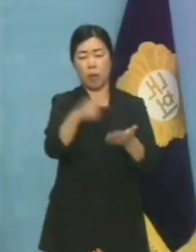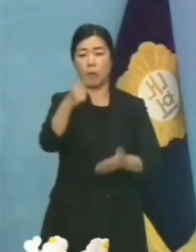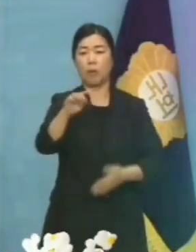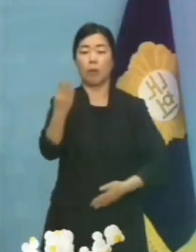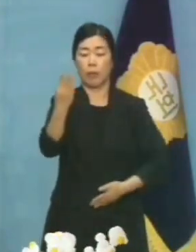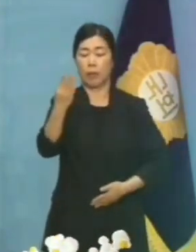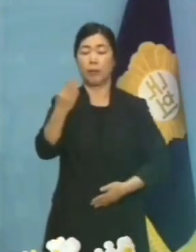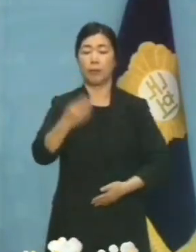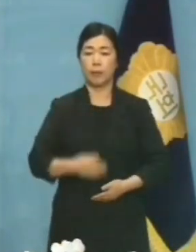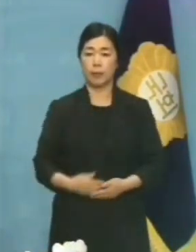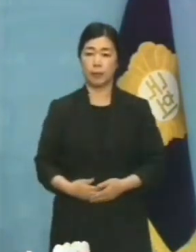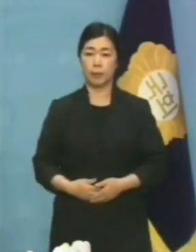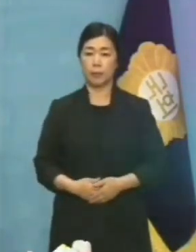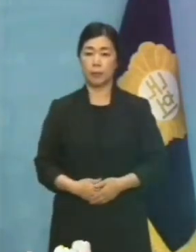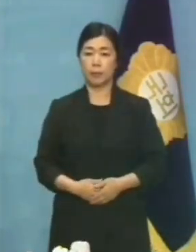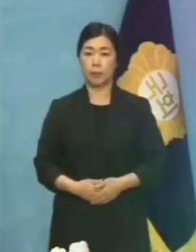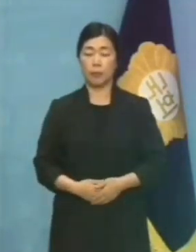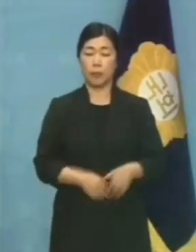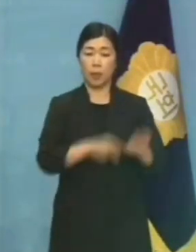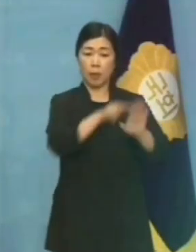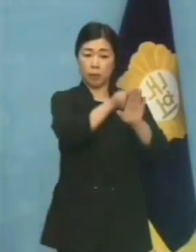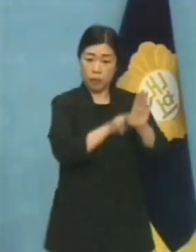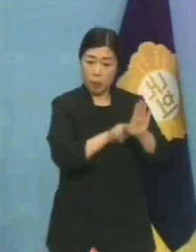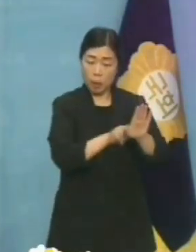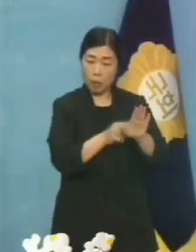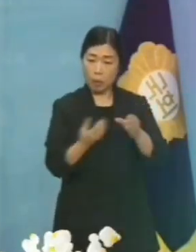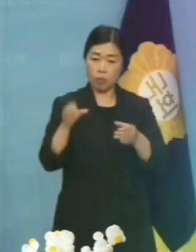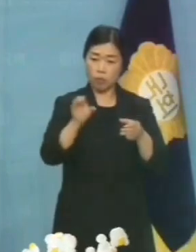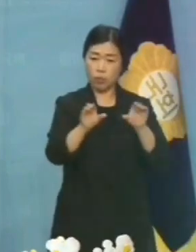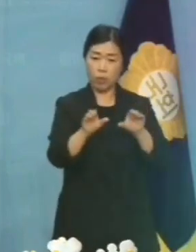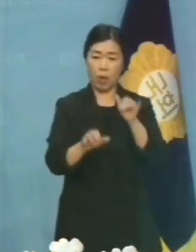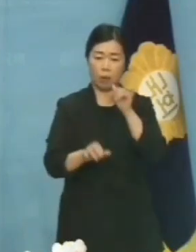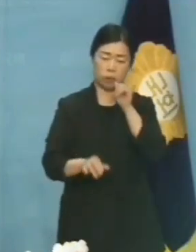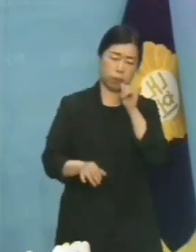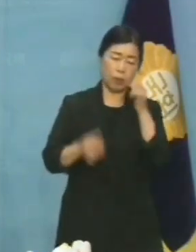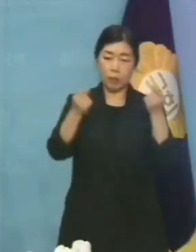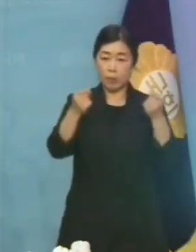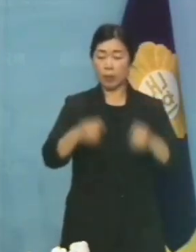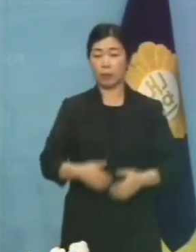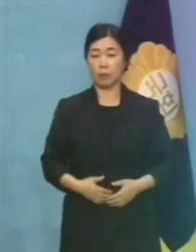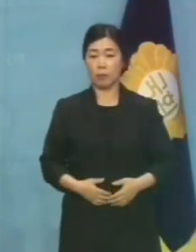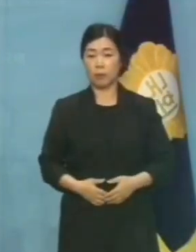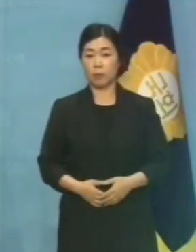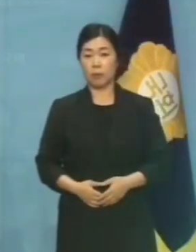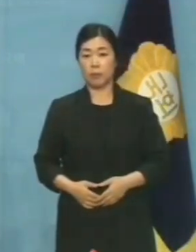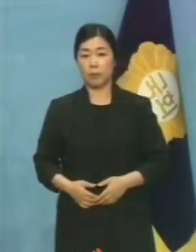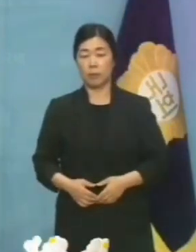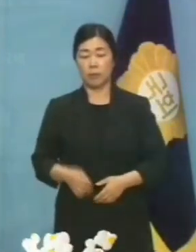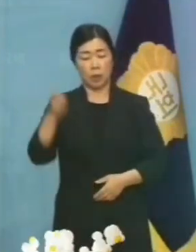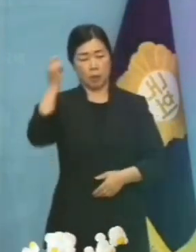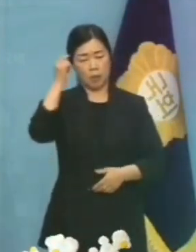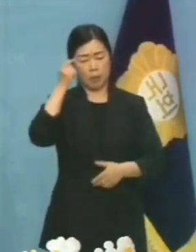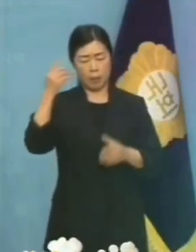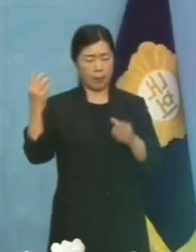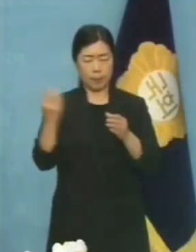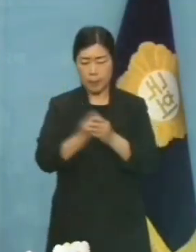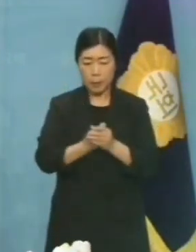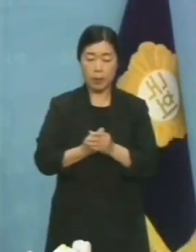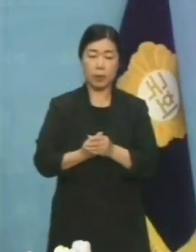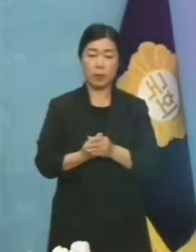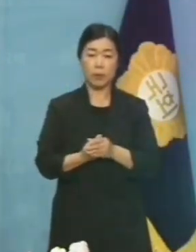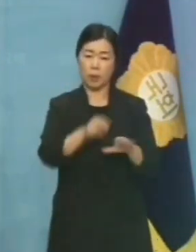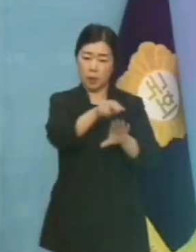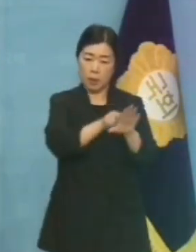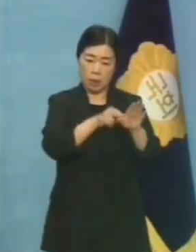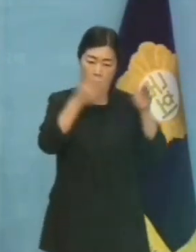드러났습니다. 가상화폐 투기 중독입니다. 온통 가상화폐에 정신이